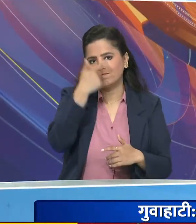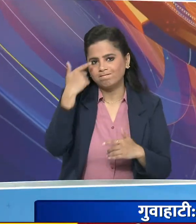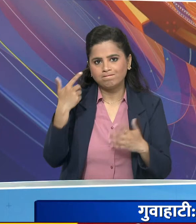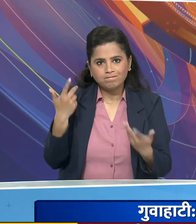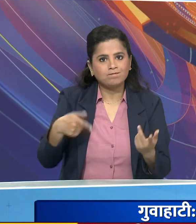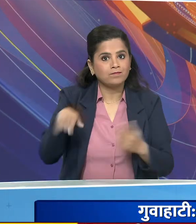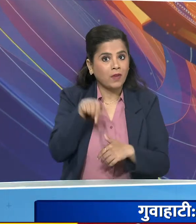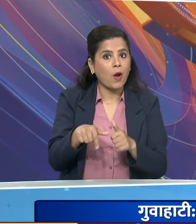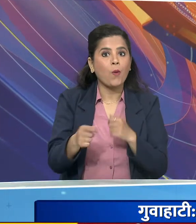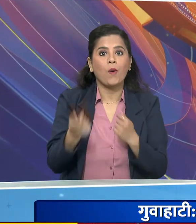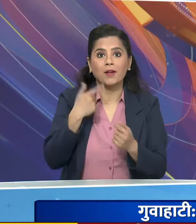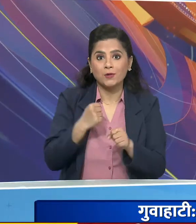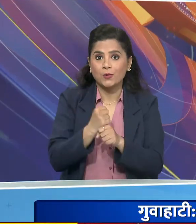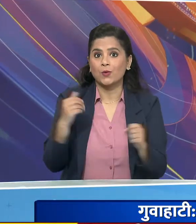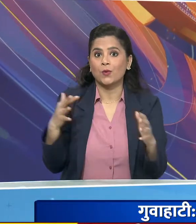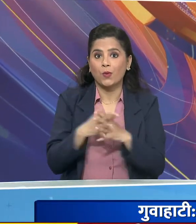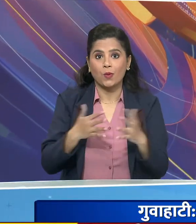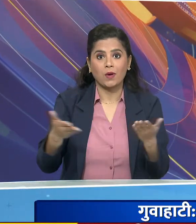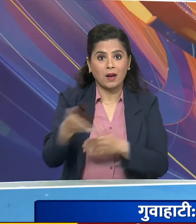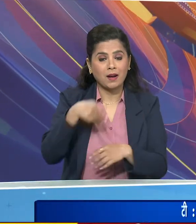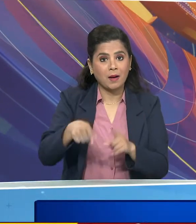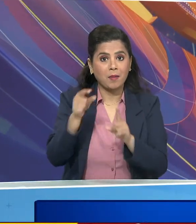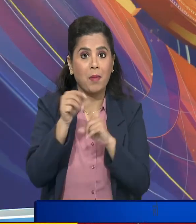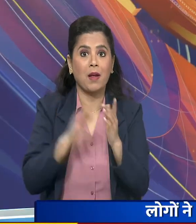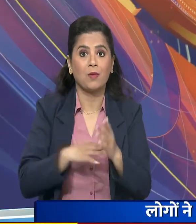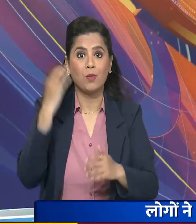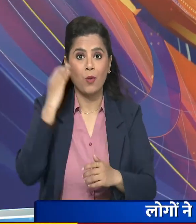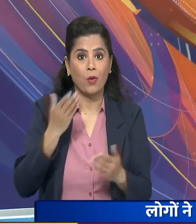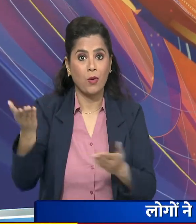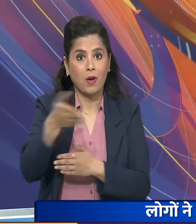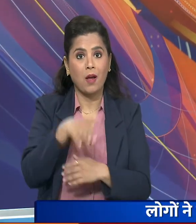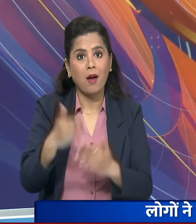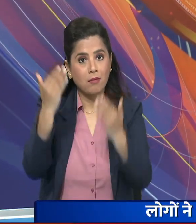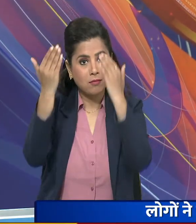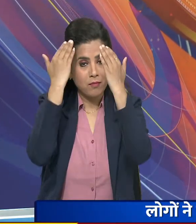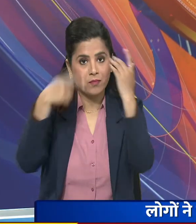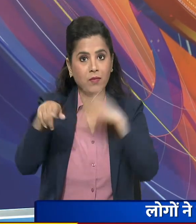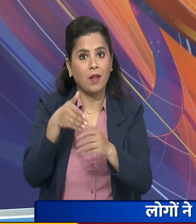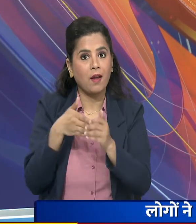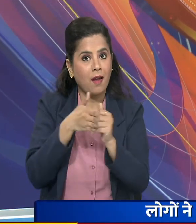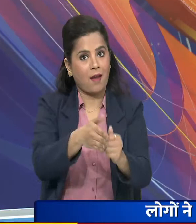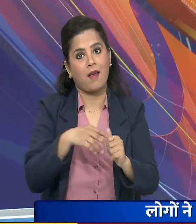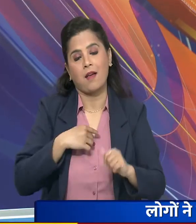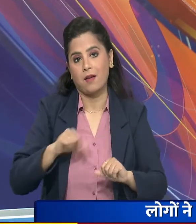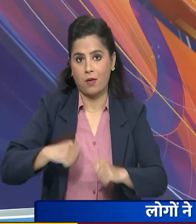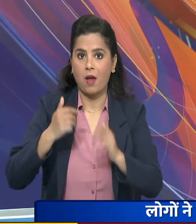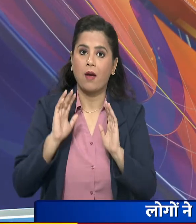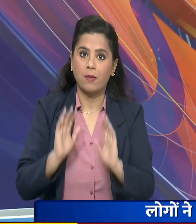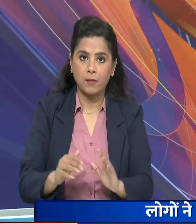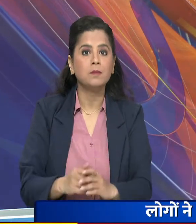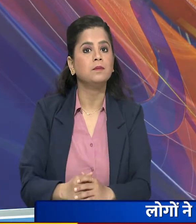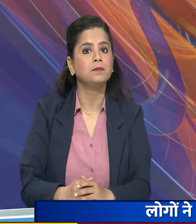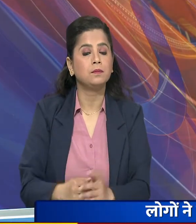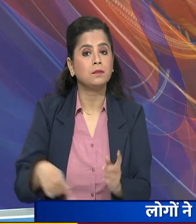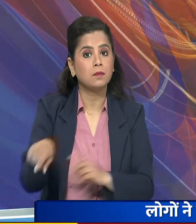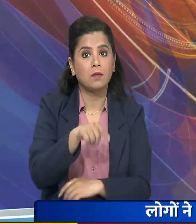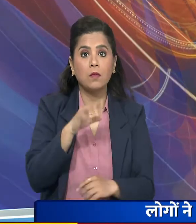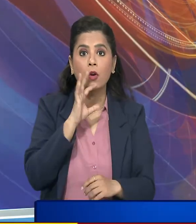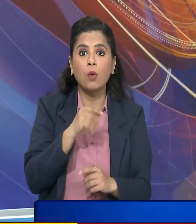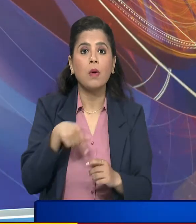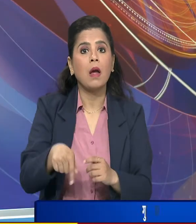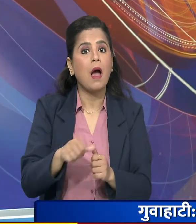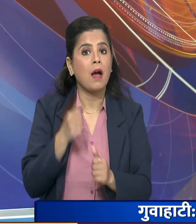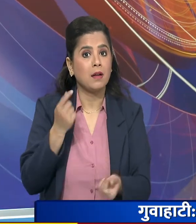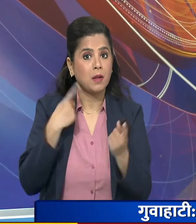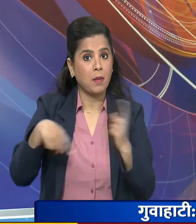आज कोहाटी में माना ने यह प्रतान मंत्री श्री नरिंद्र मोदी जी का आज शिर्वाद और मार्ग दर्शन मिला। और असन के लिए